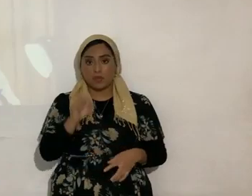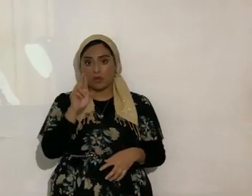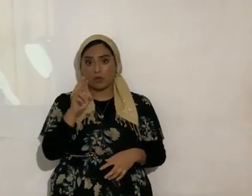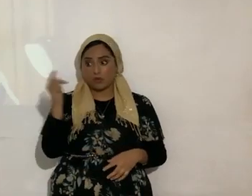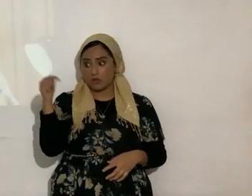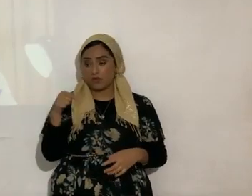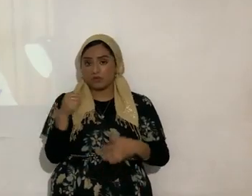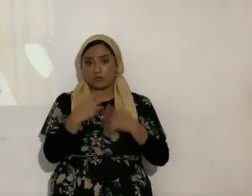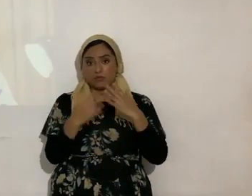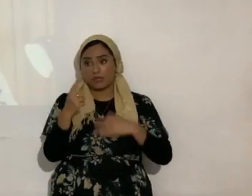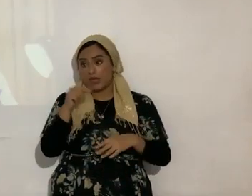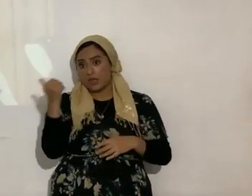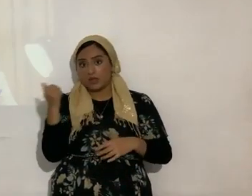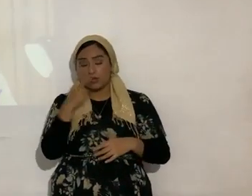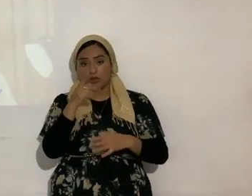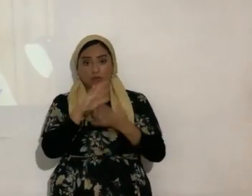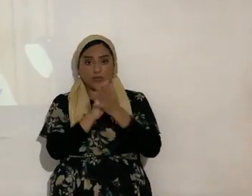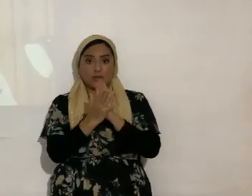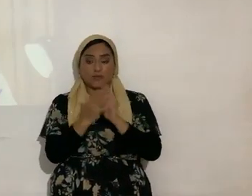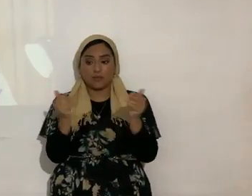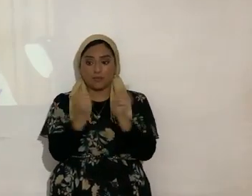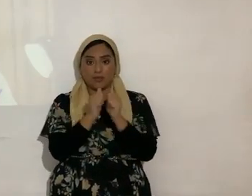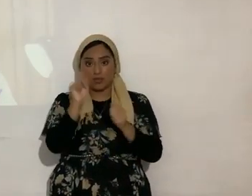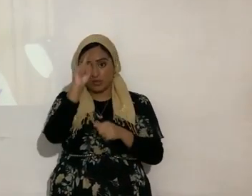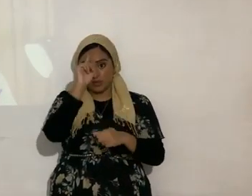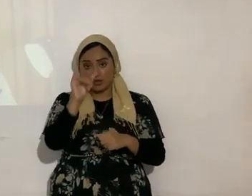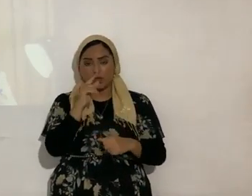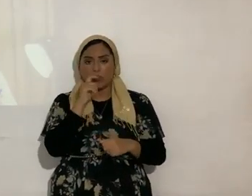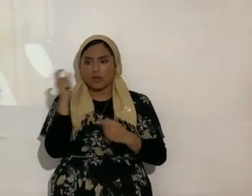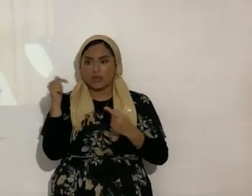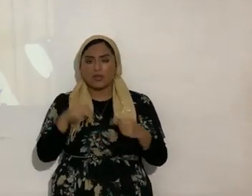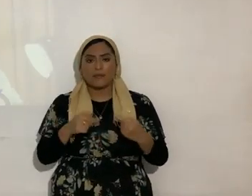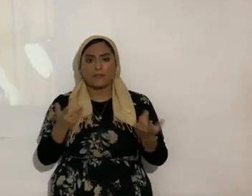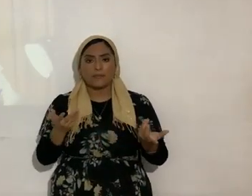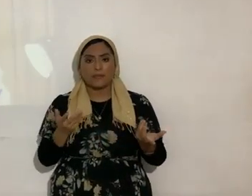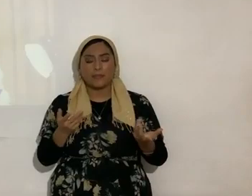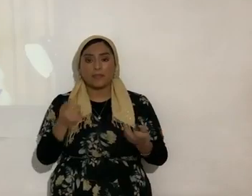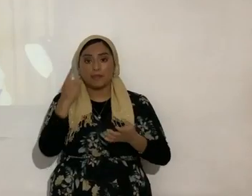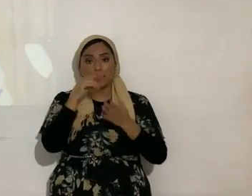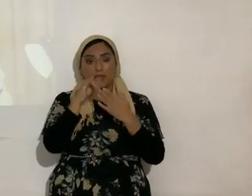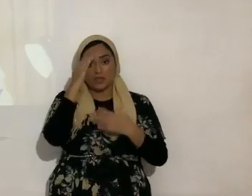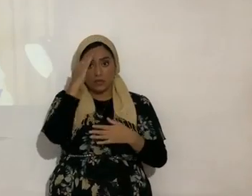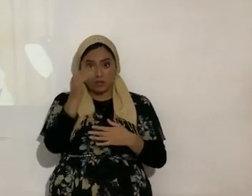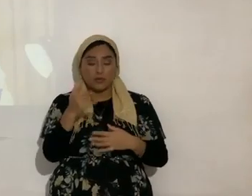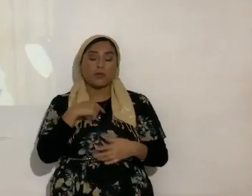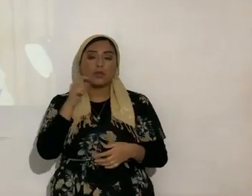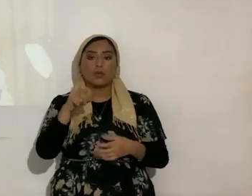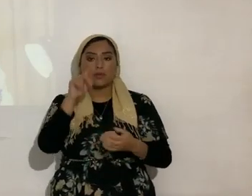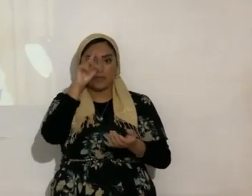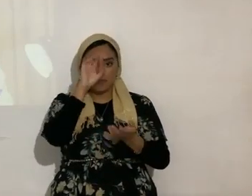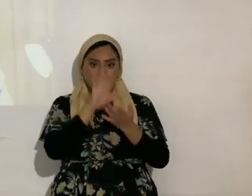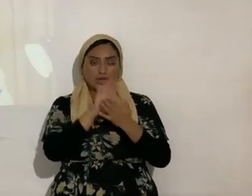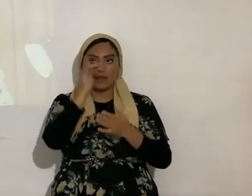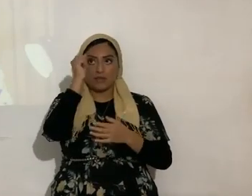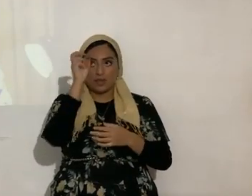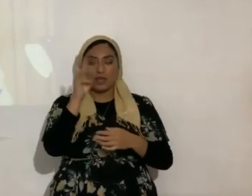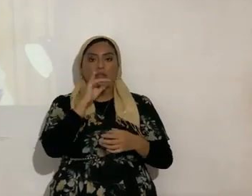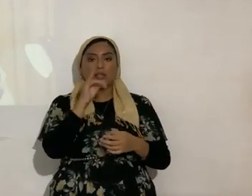alguien más para que seas parte de la eternidad ¿quién va a venir? pero por eso hay que creer que Yahshua es el Mashiach y que